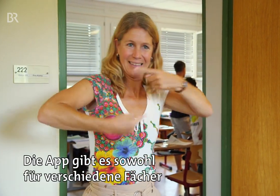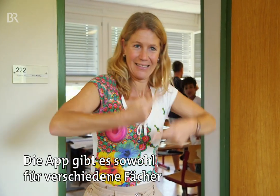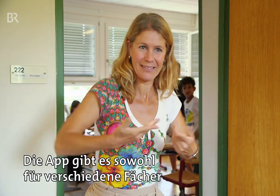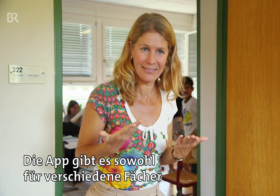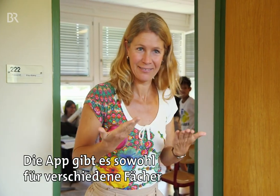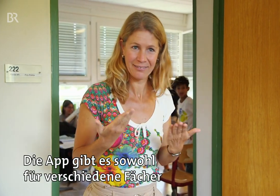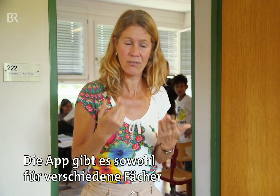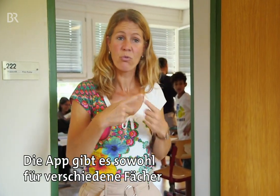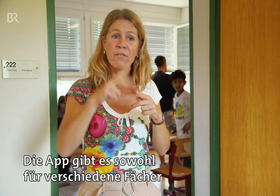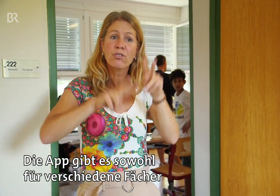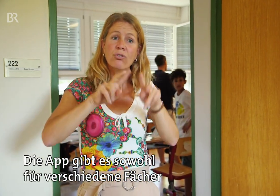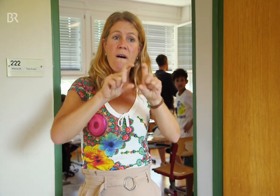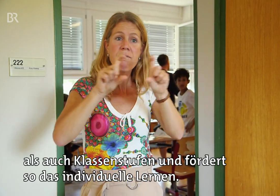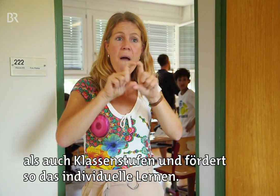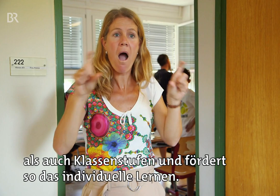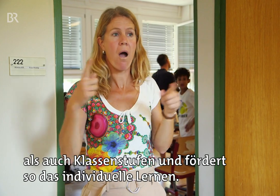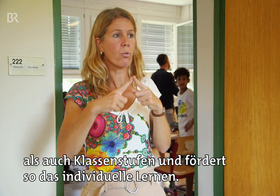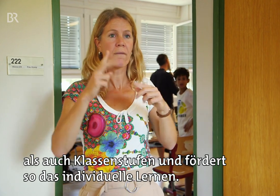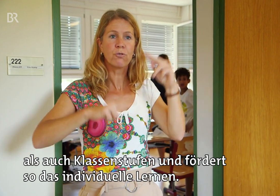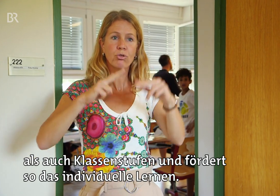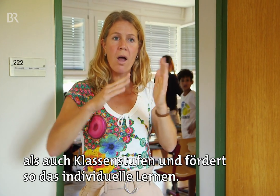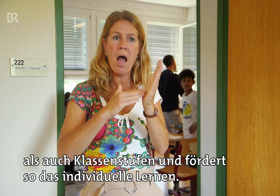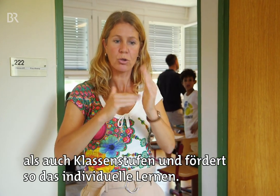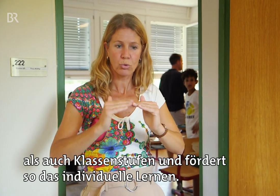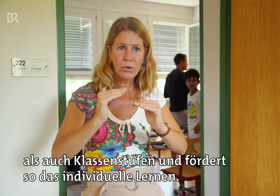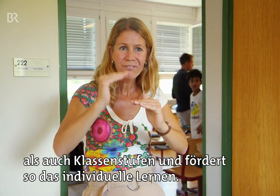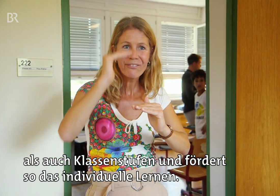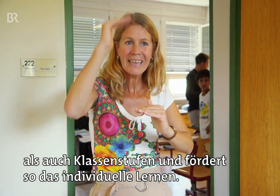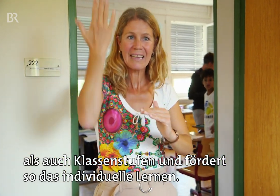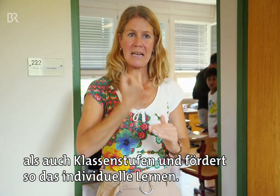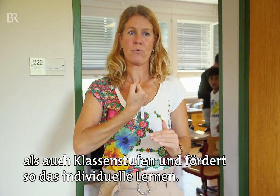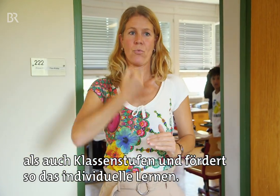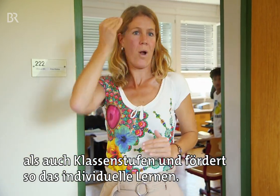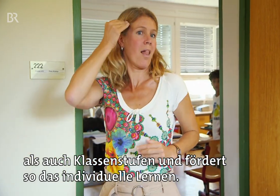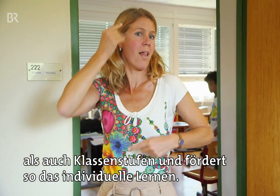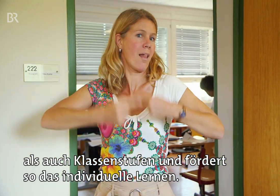gibt es sowohl für verschiedene Fächer als auch Klassenstufen und fördert so das individuelle Lernen.